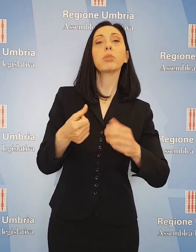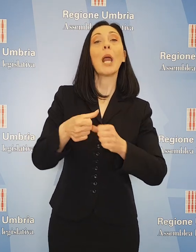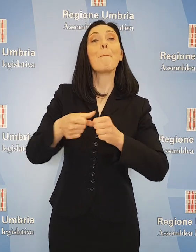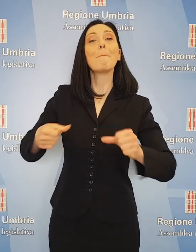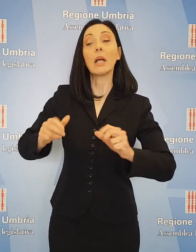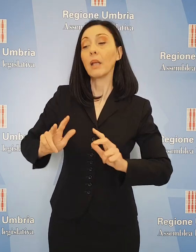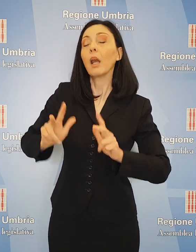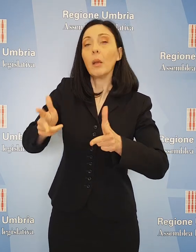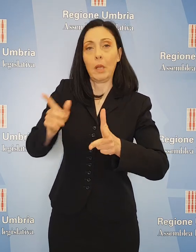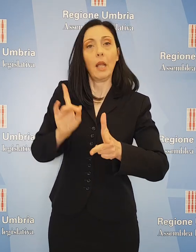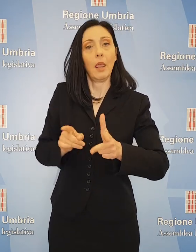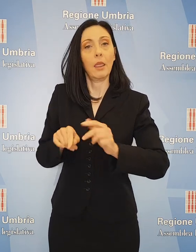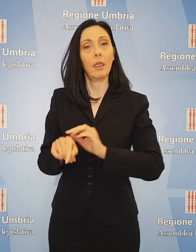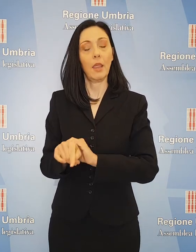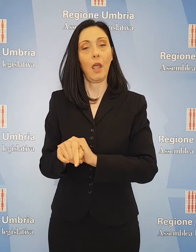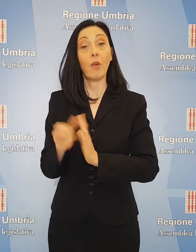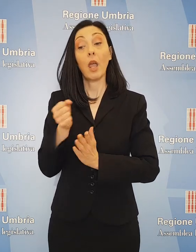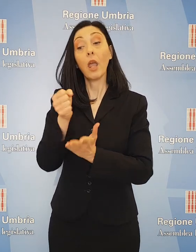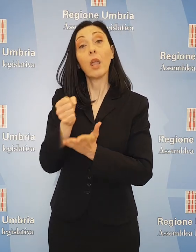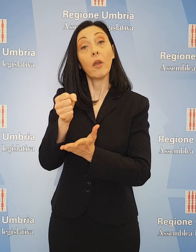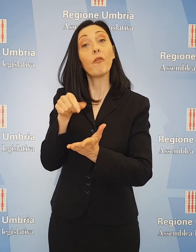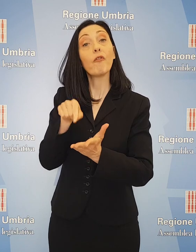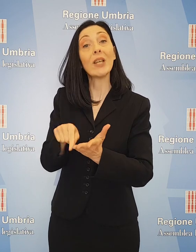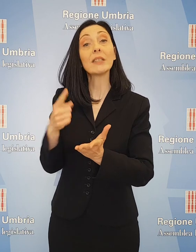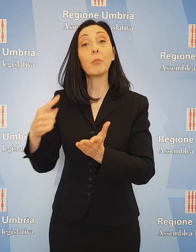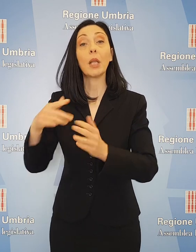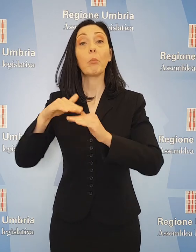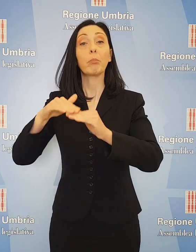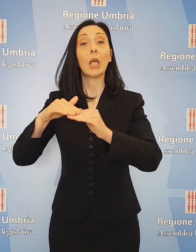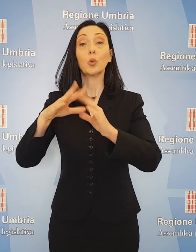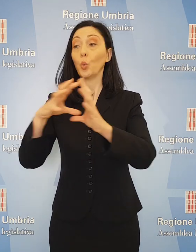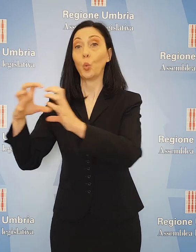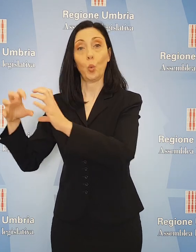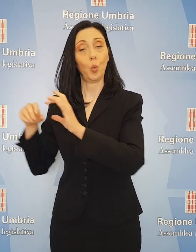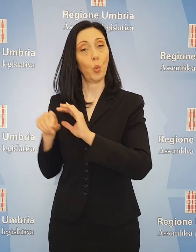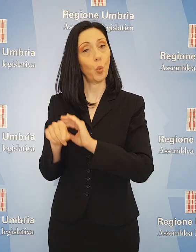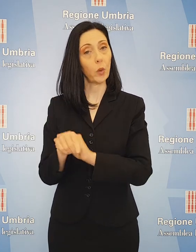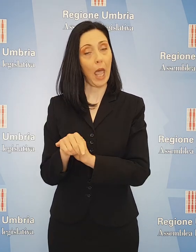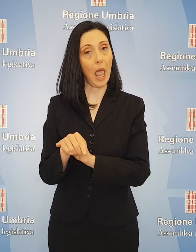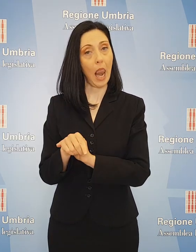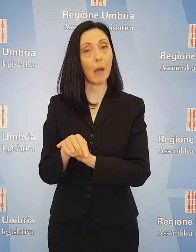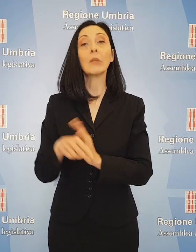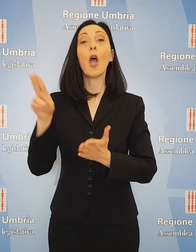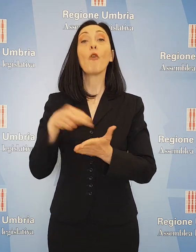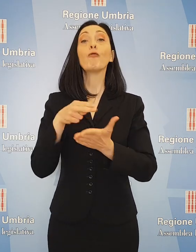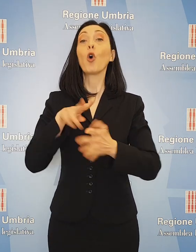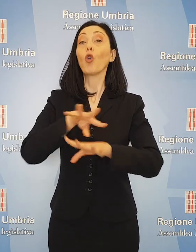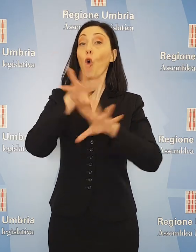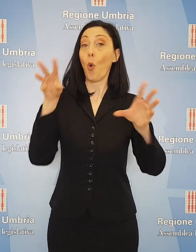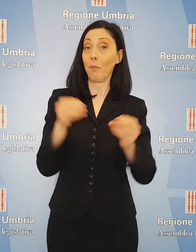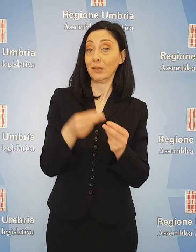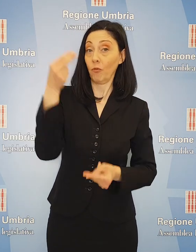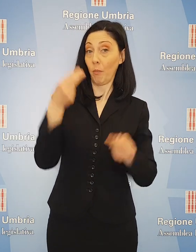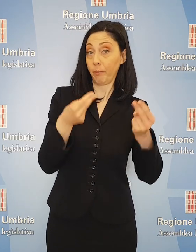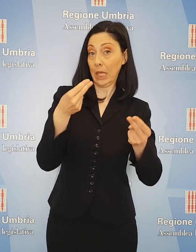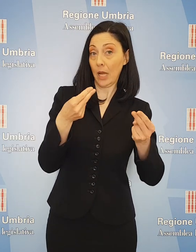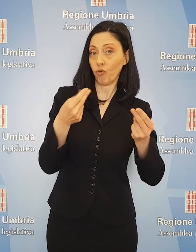ponendo le basi per la ripartenza, con investimenti a tutela delle attività. Prima del voto complessivo sul bilancio, l